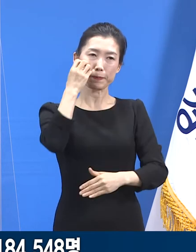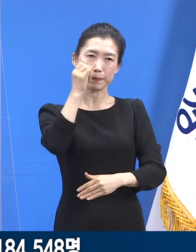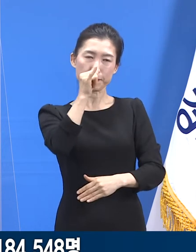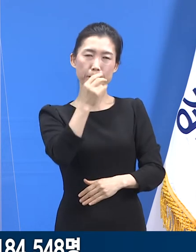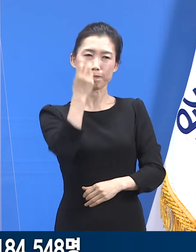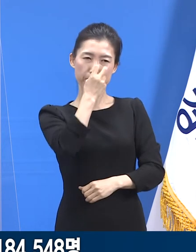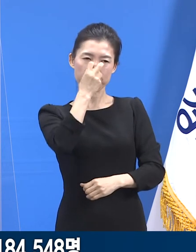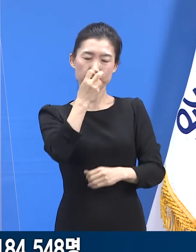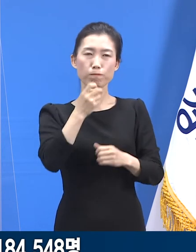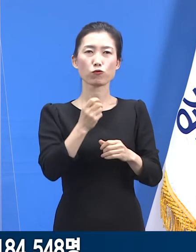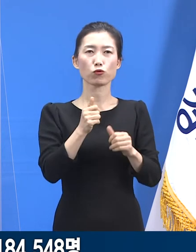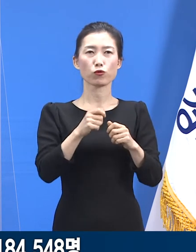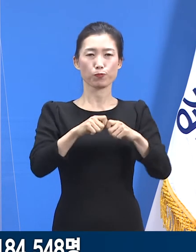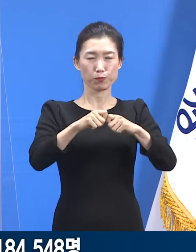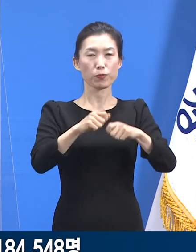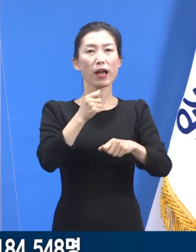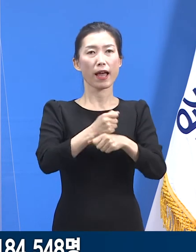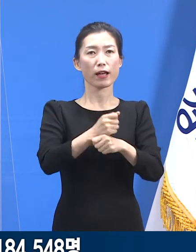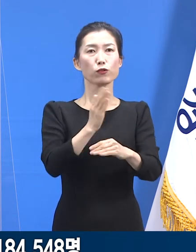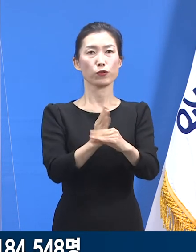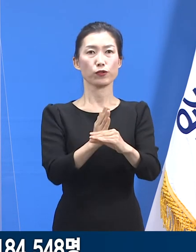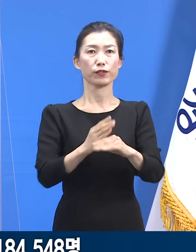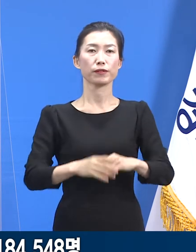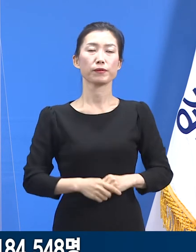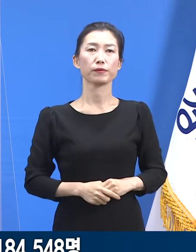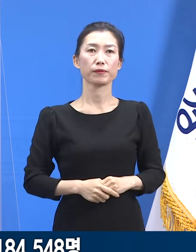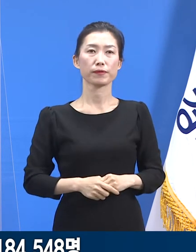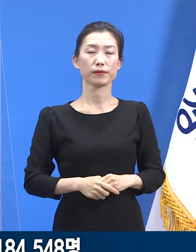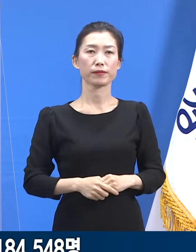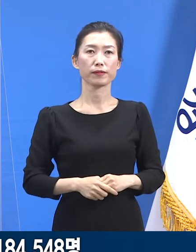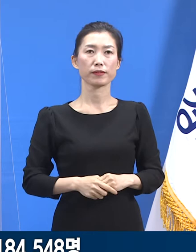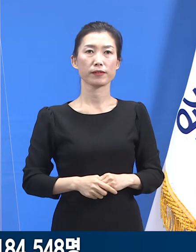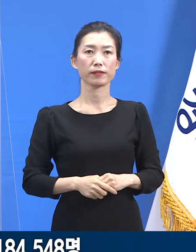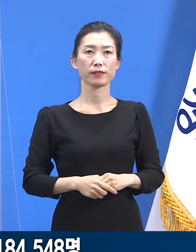모니터링하면서 접종 프로그램을 추진하도록 하겠습니다.